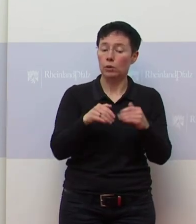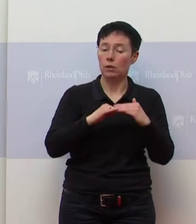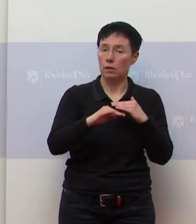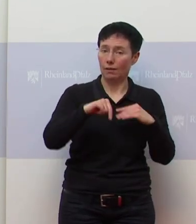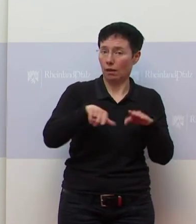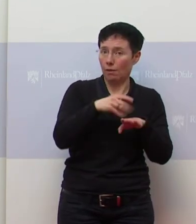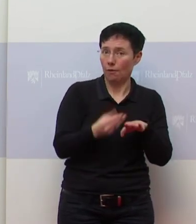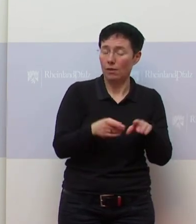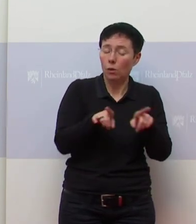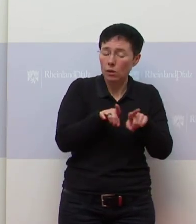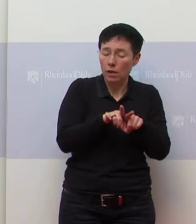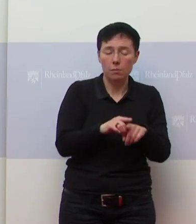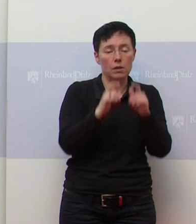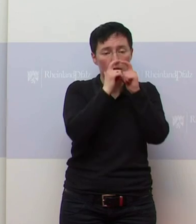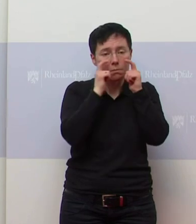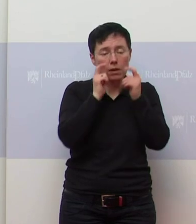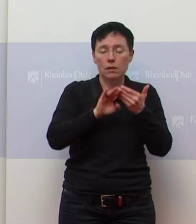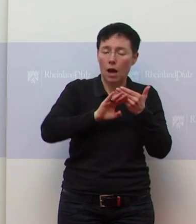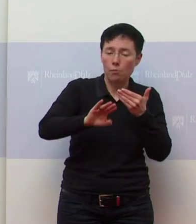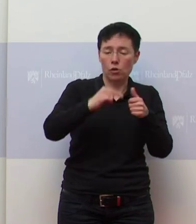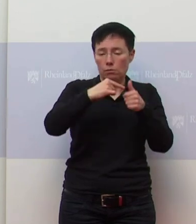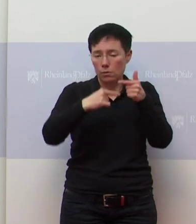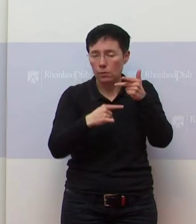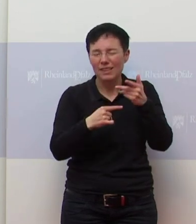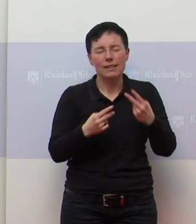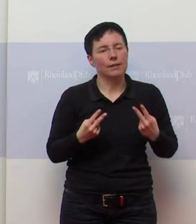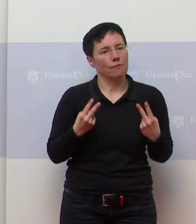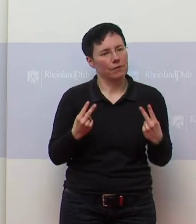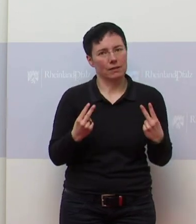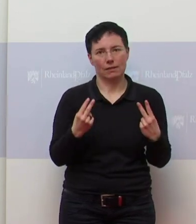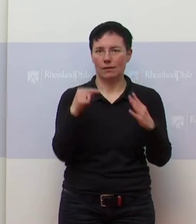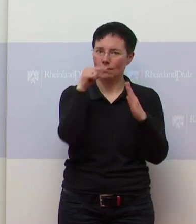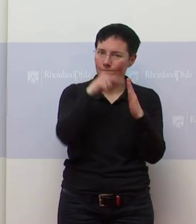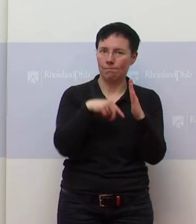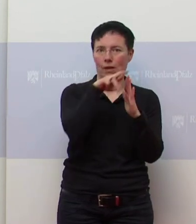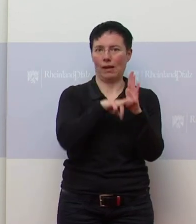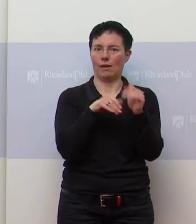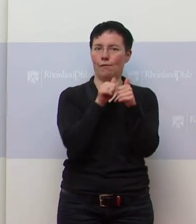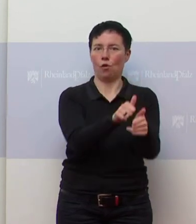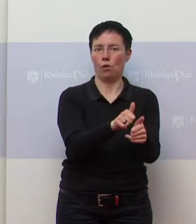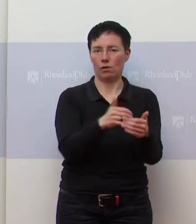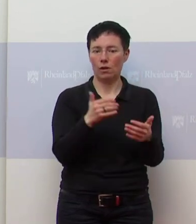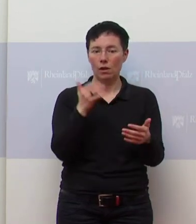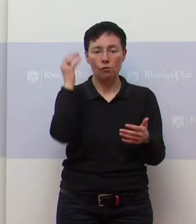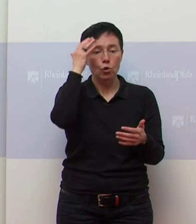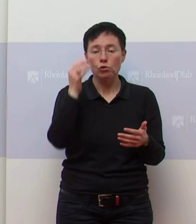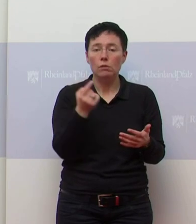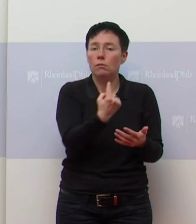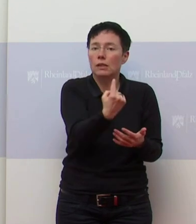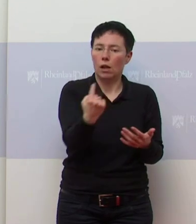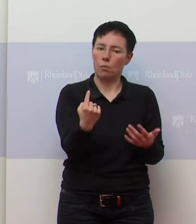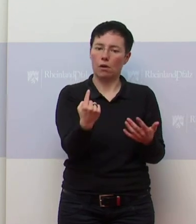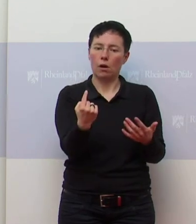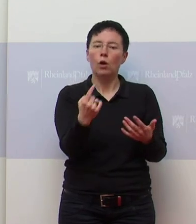deutlich zu machen, Maske und Abstand und so weiter ist eben richtig wichtig. Und wenn man Tätigkeiten vornimmt, die